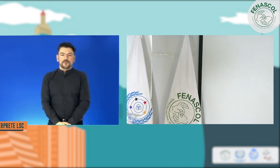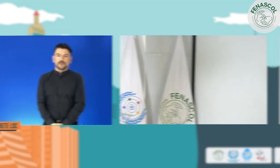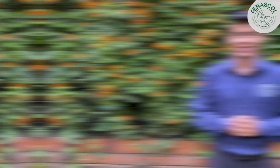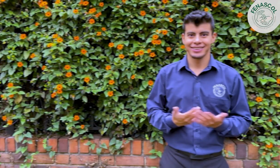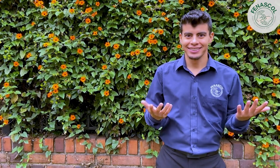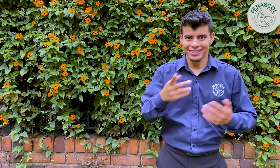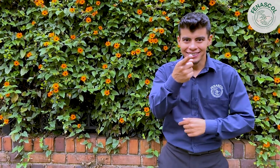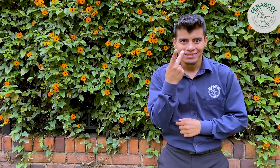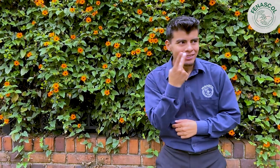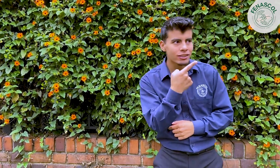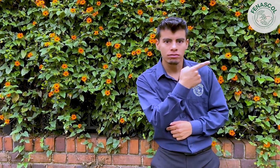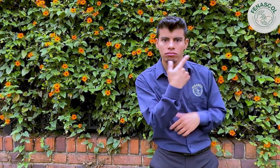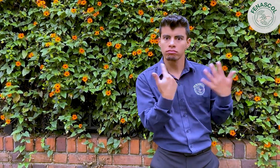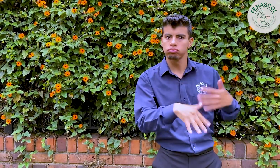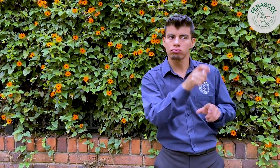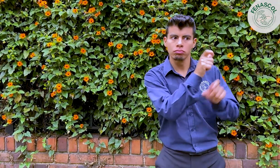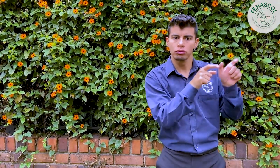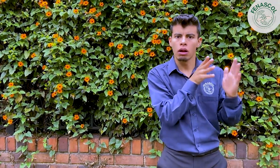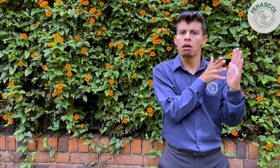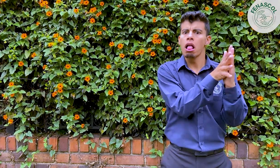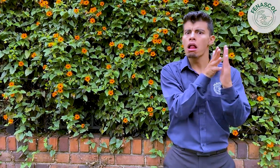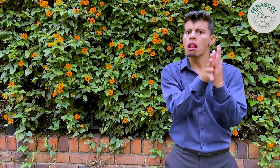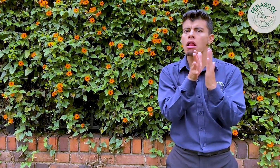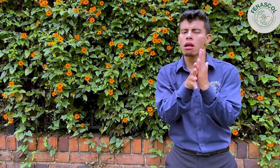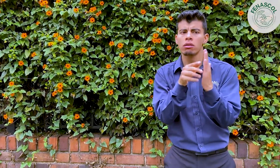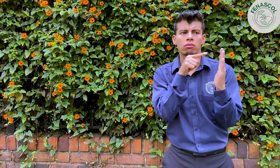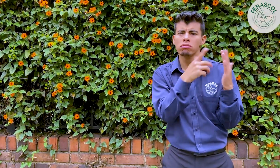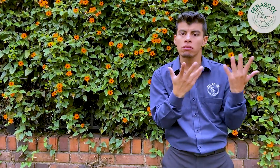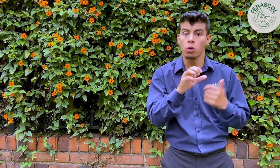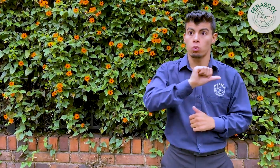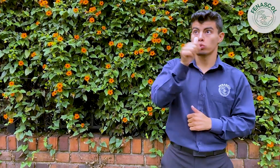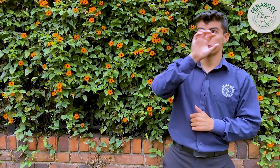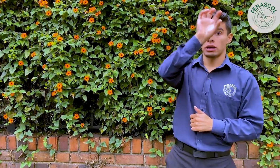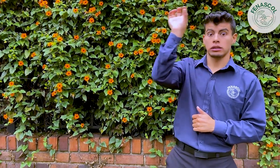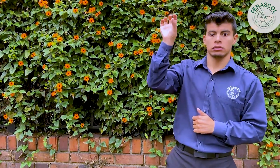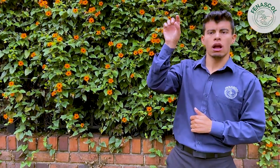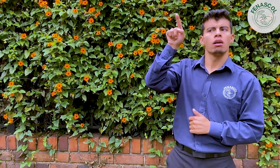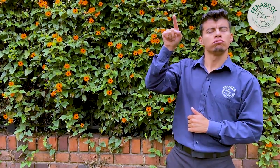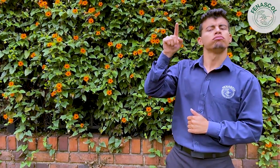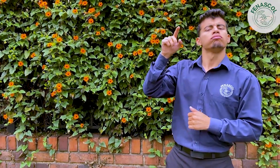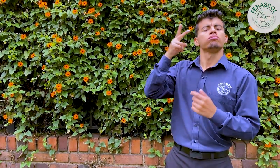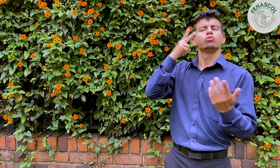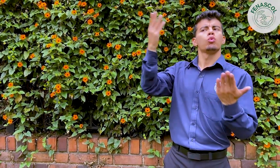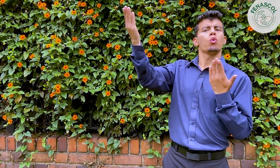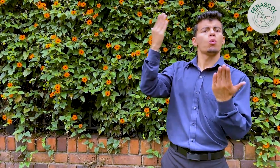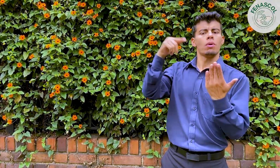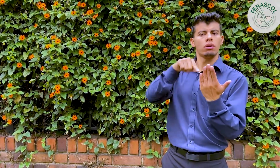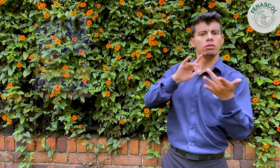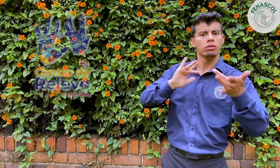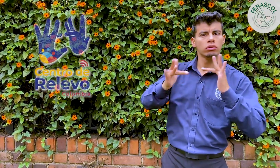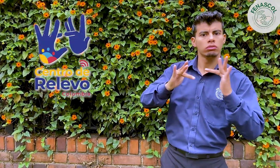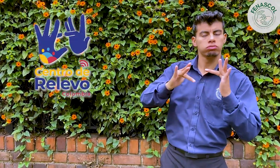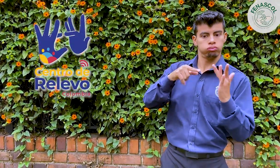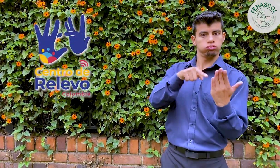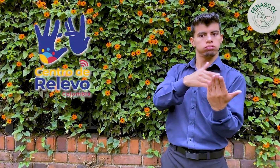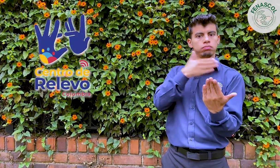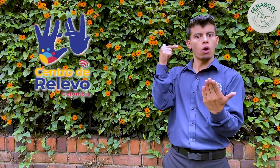Como pudieron ver, al comparar Centro de Relevo Colombia con otros países, Centro de Relevo tuvo comentarios